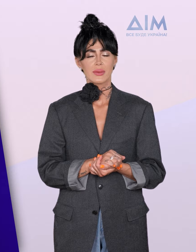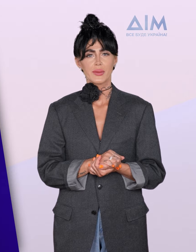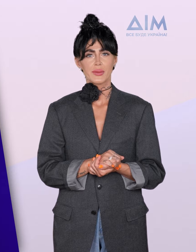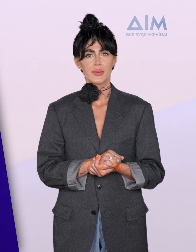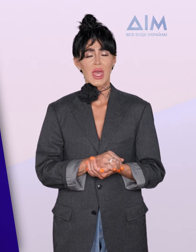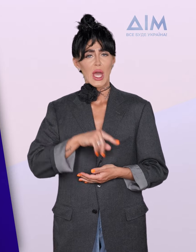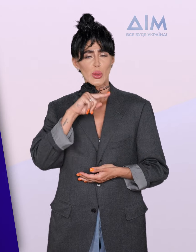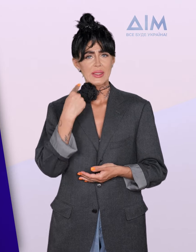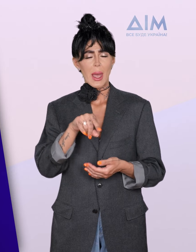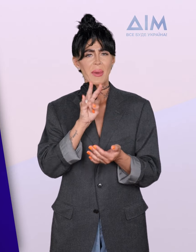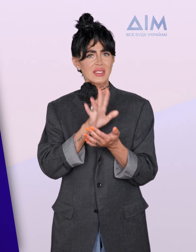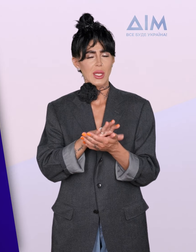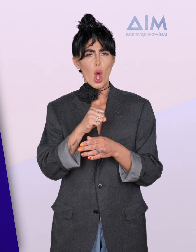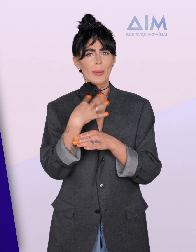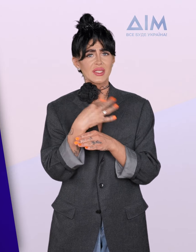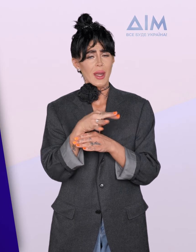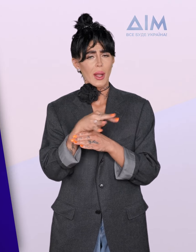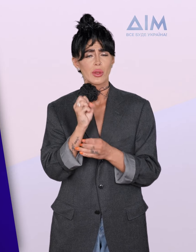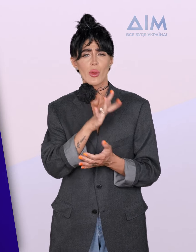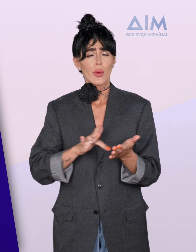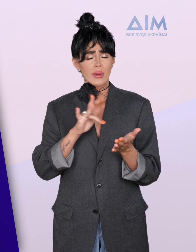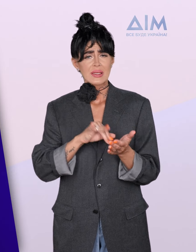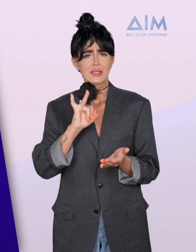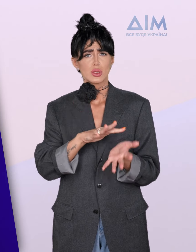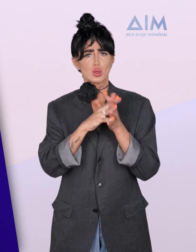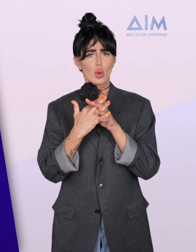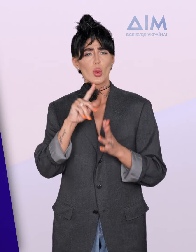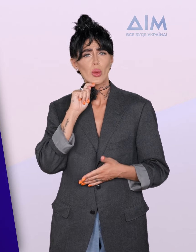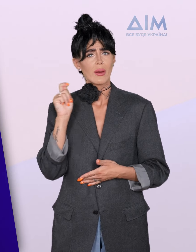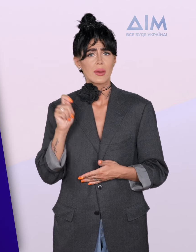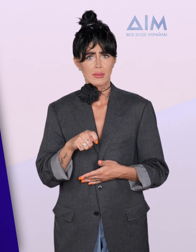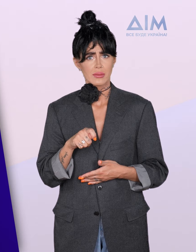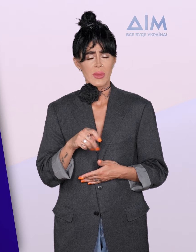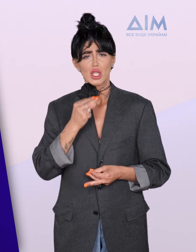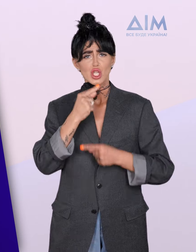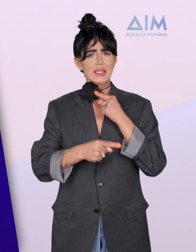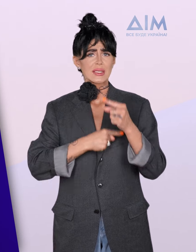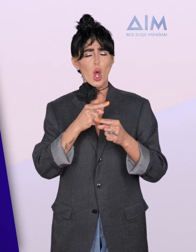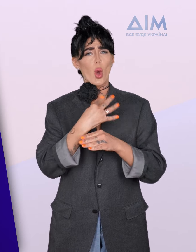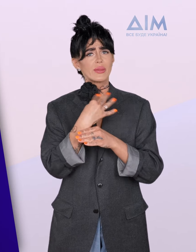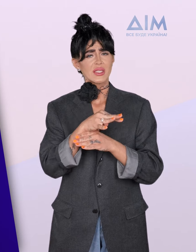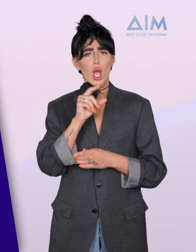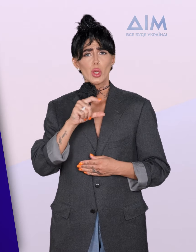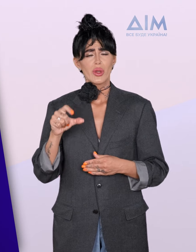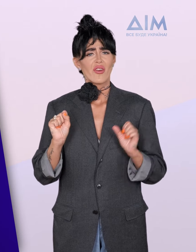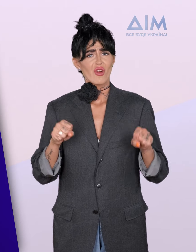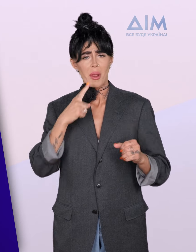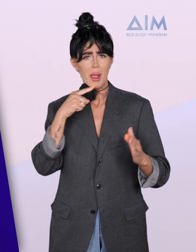Росіяни постійно обстрілюють міста і села України. Через обстріл люди можуть опинитися під завалами.